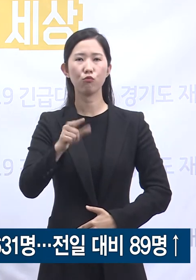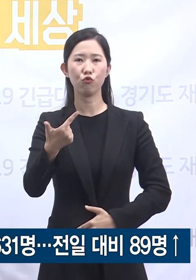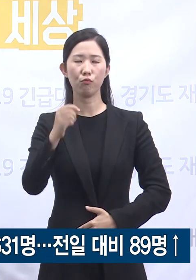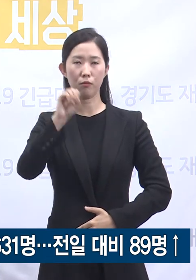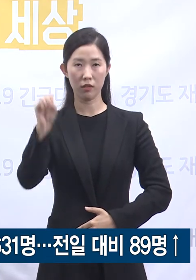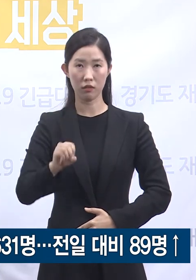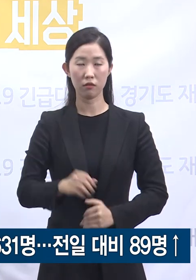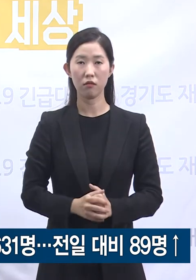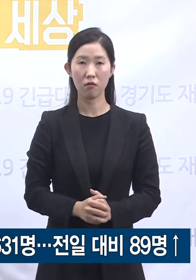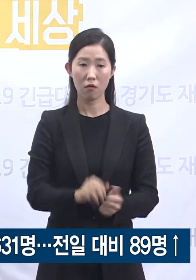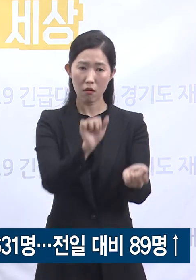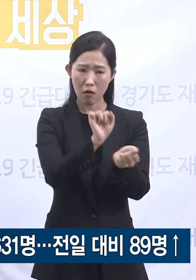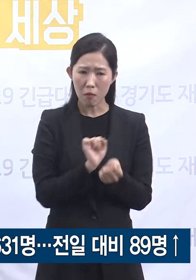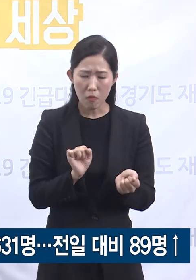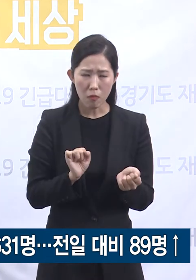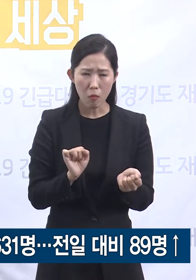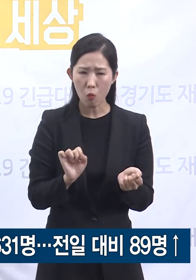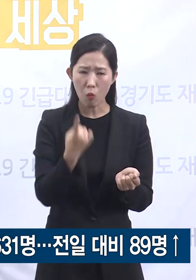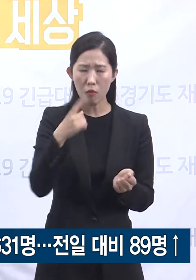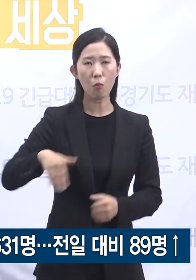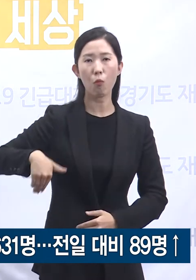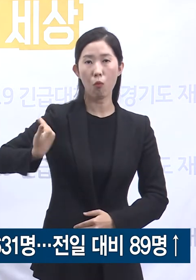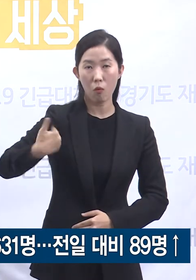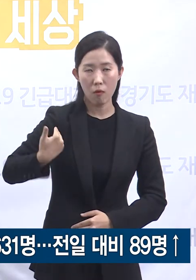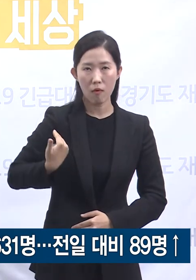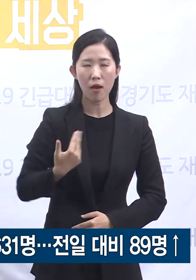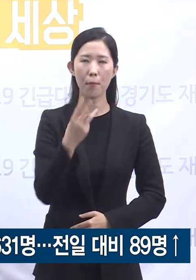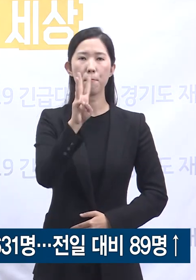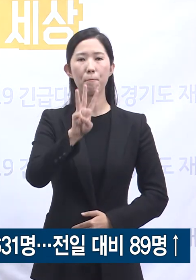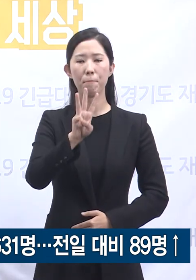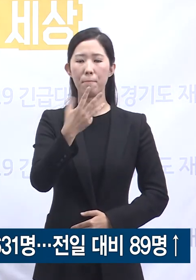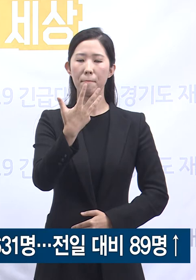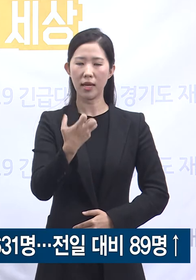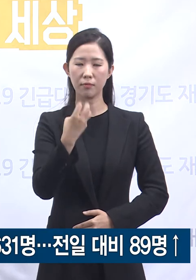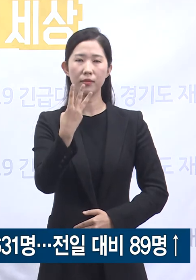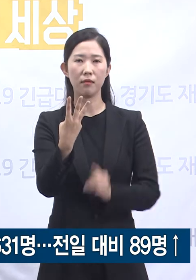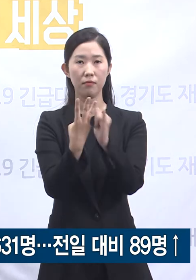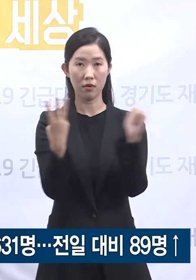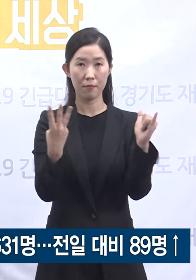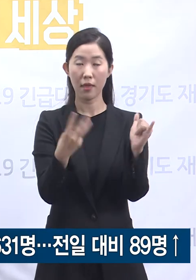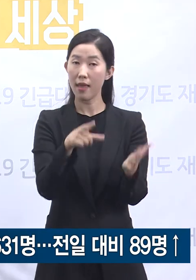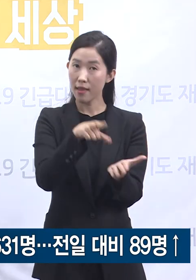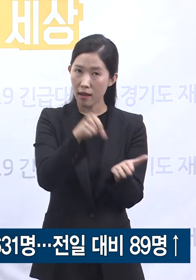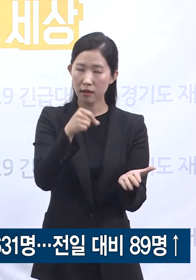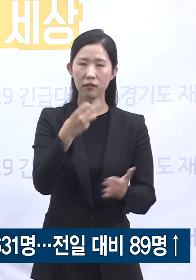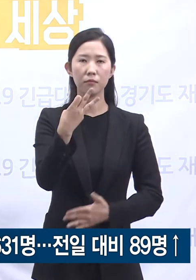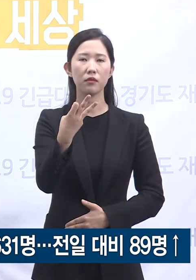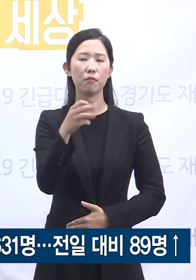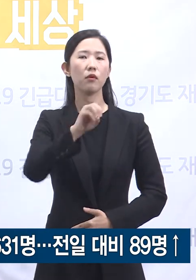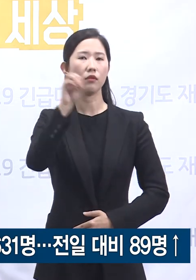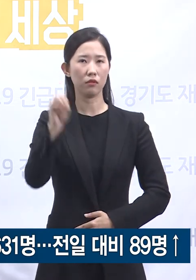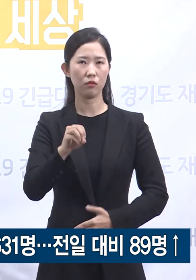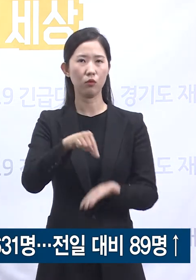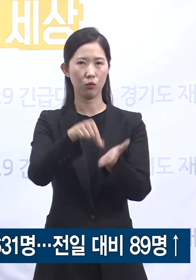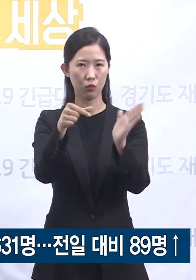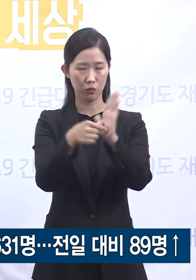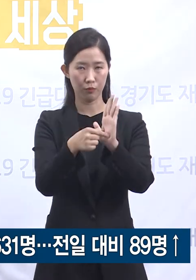감염원을 초기 알기 어려웠던 불명 환자는 83명으로 전체의 약 13% 수준입니다.